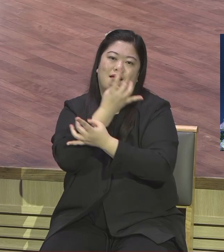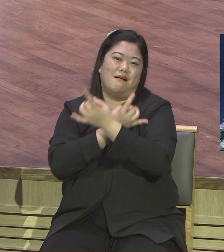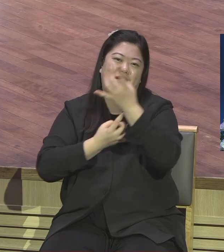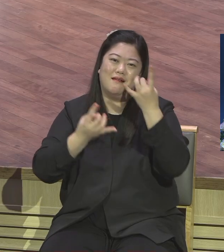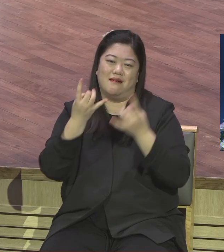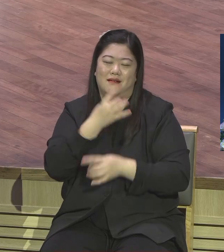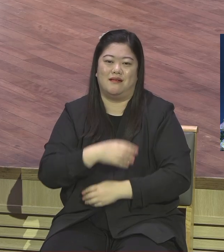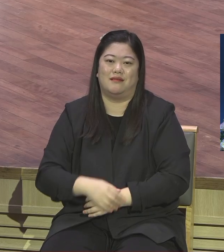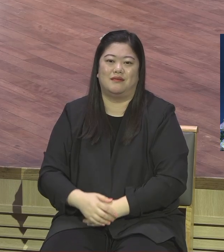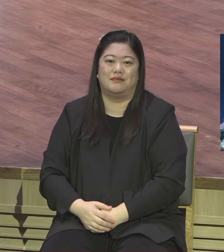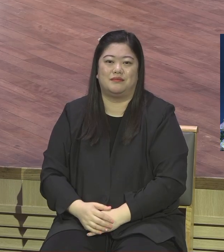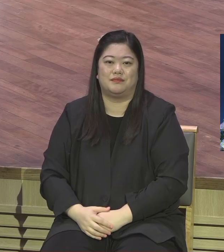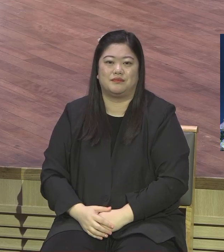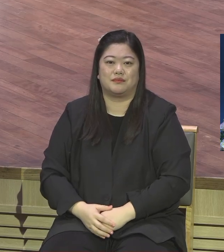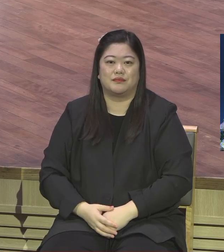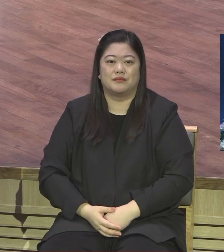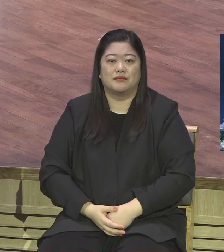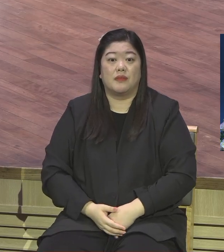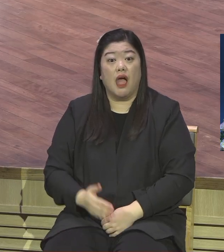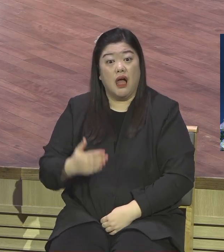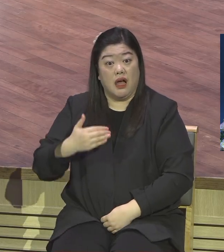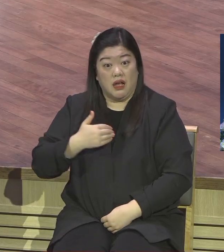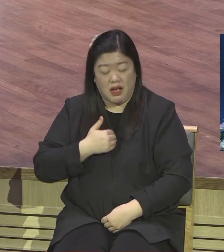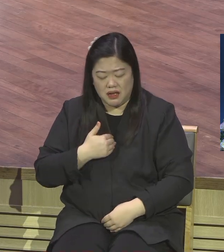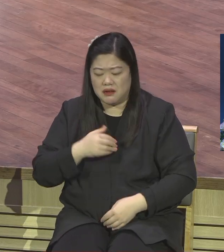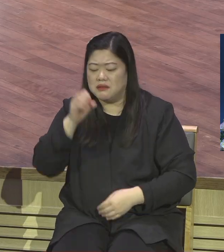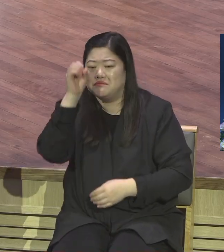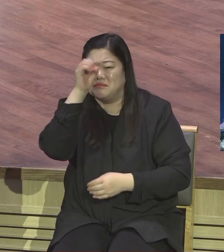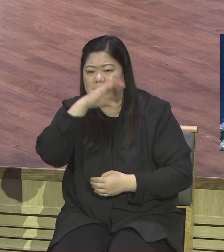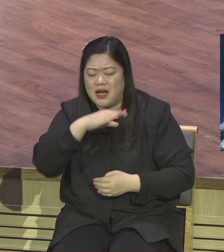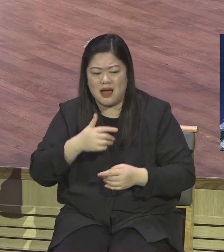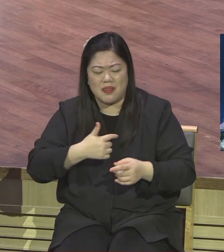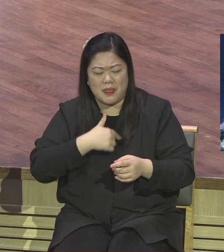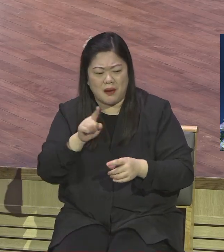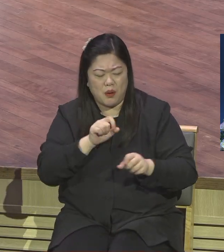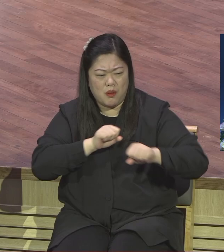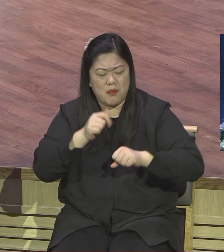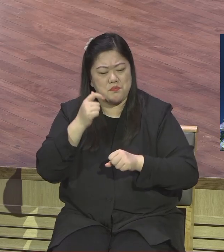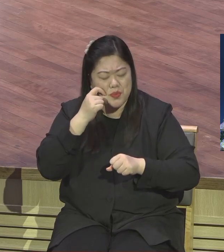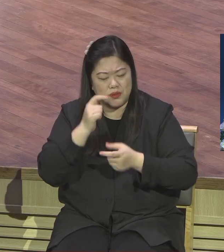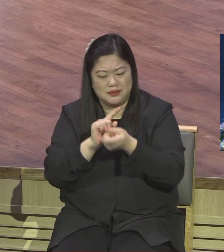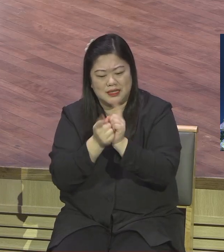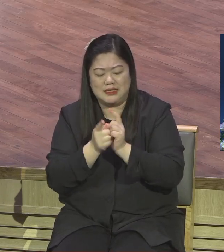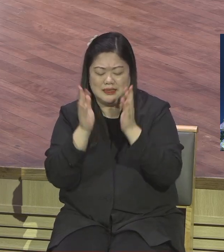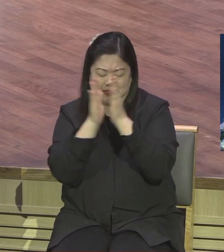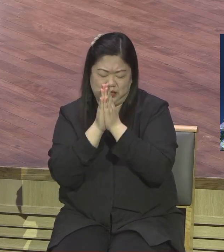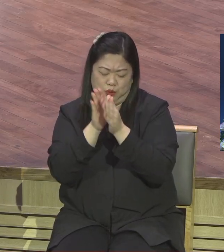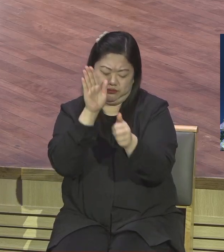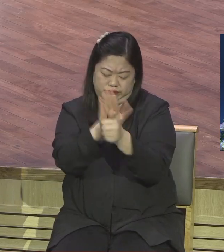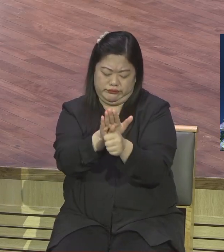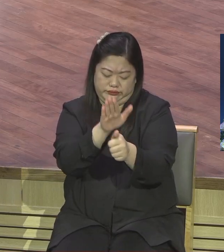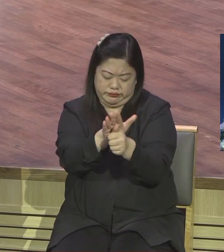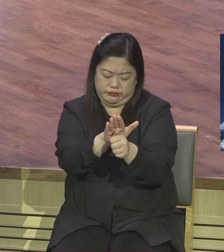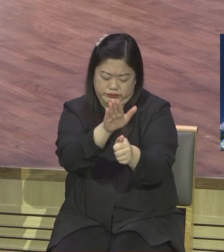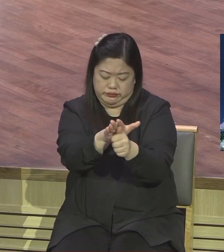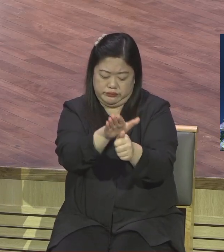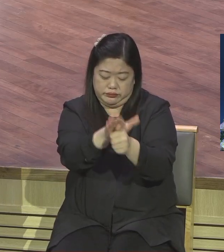이상하지 동쪽에 심었는데 나는 아무 내 축복과 상관없고 우리 교회와 상관도 없는데 그냥 그 영혼을 위해서 내가